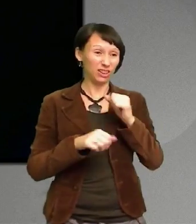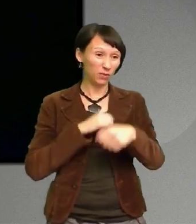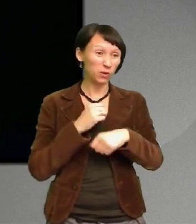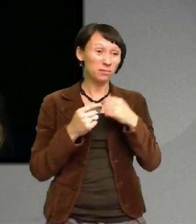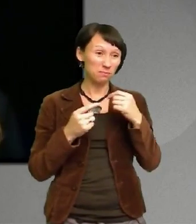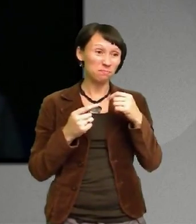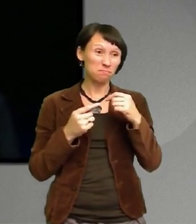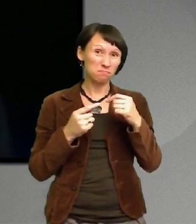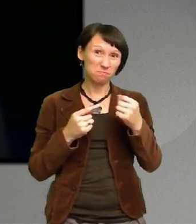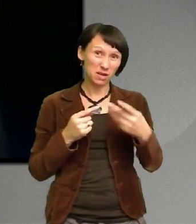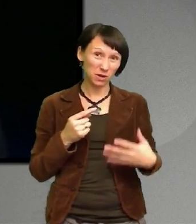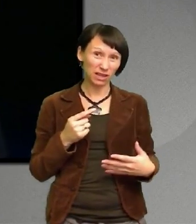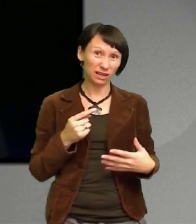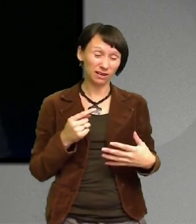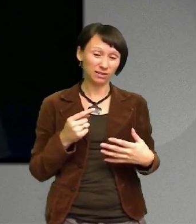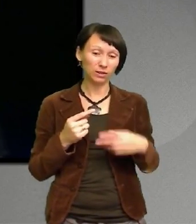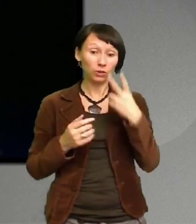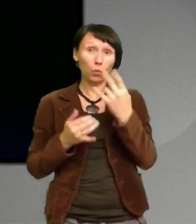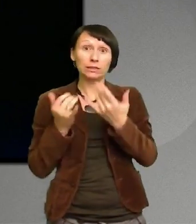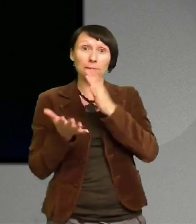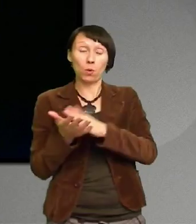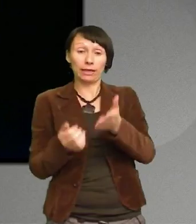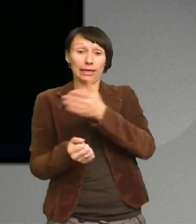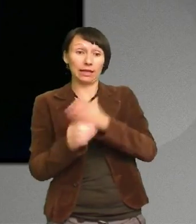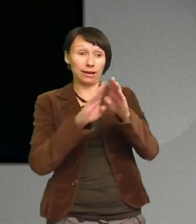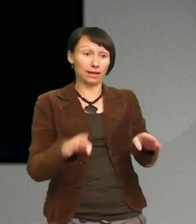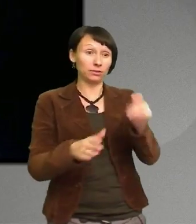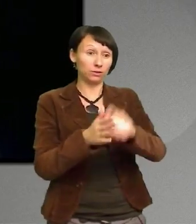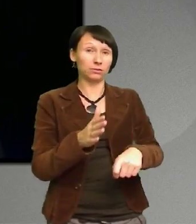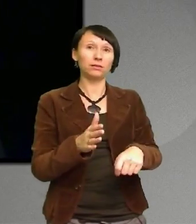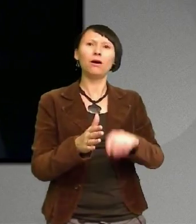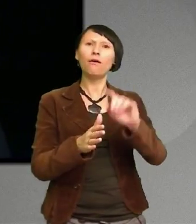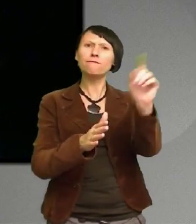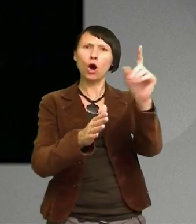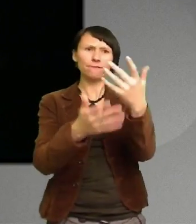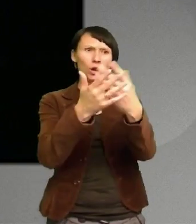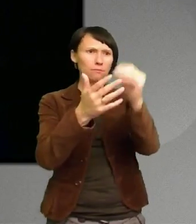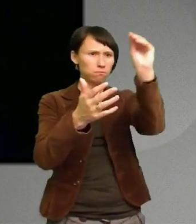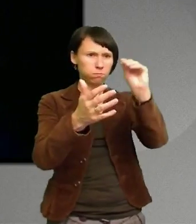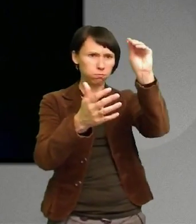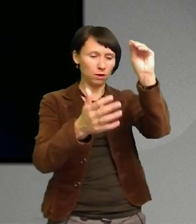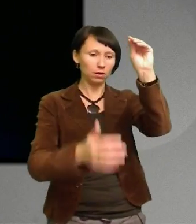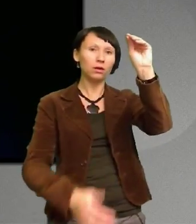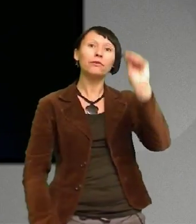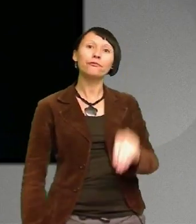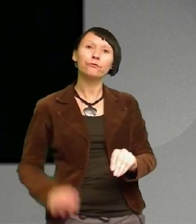månaderna innan lägret Så hamnade det helt enkelt längst ner Och det blev ganska dåligt genomfört på lägret